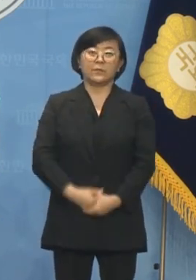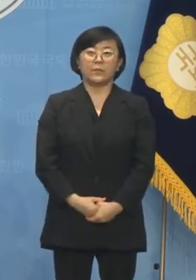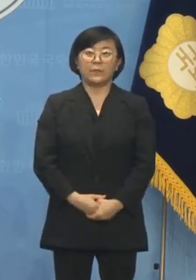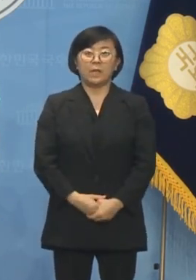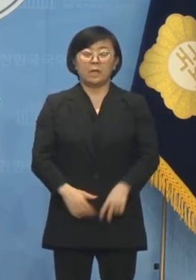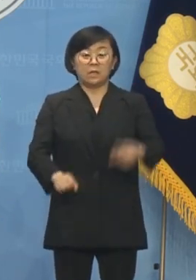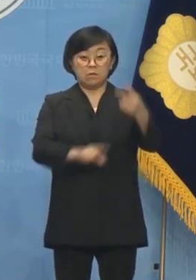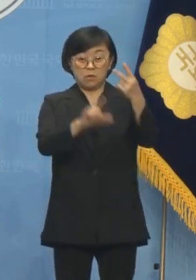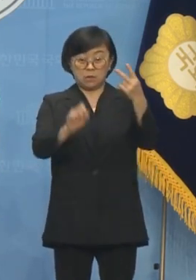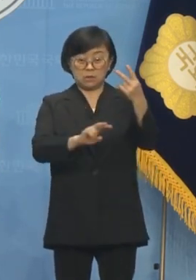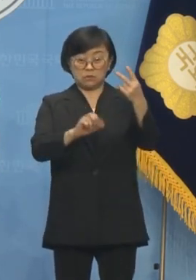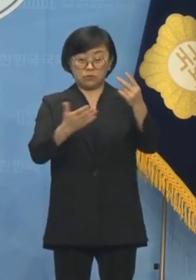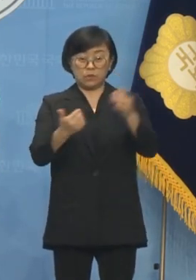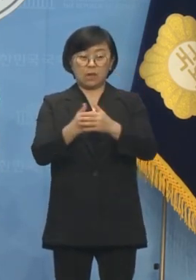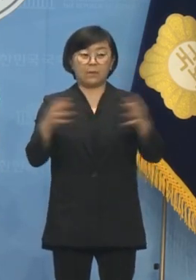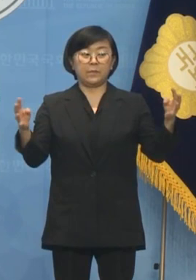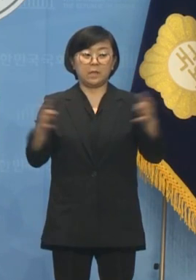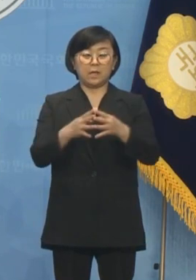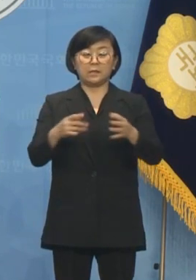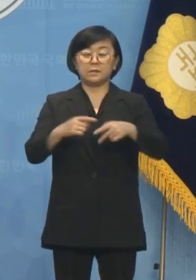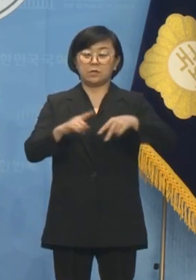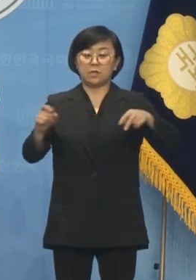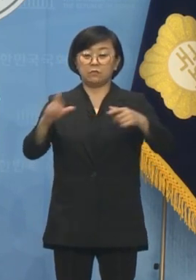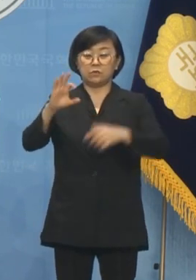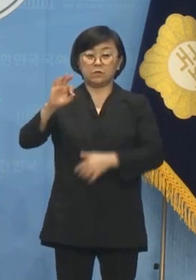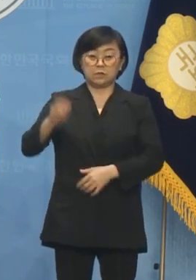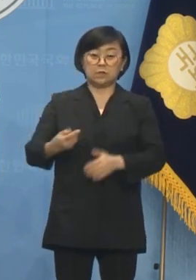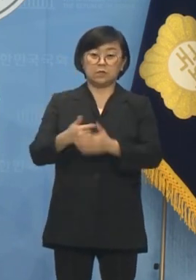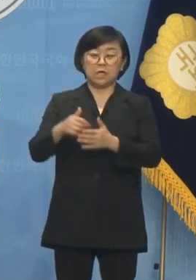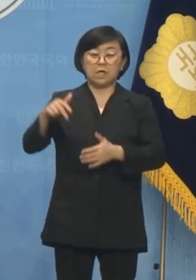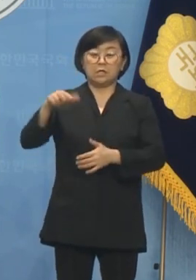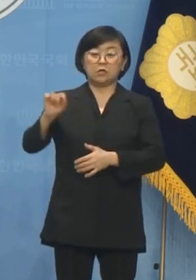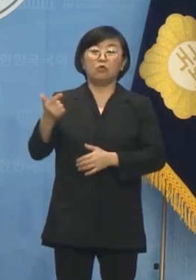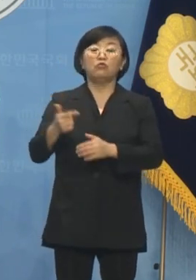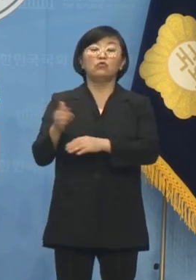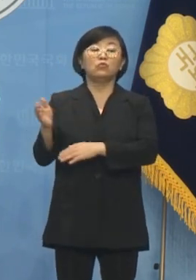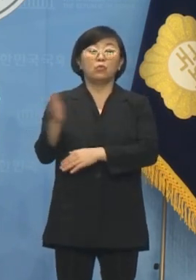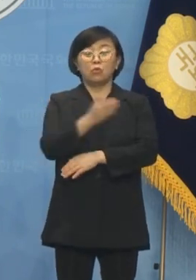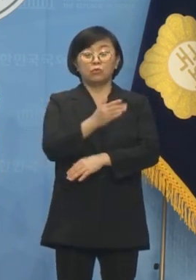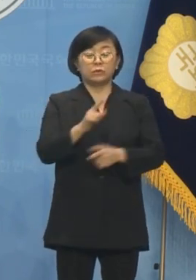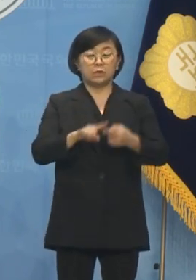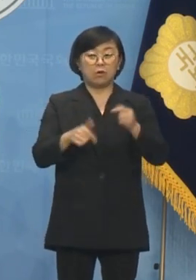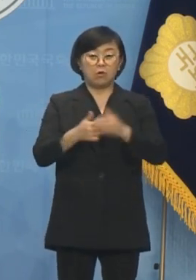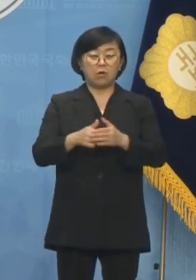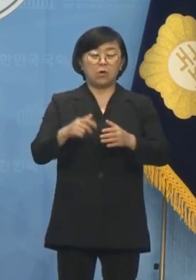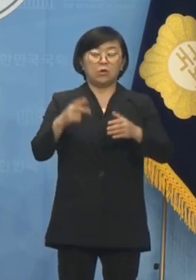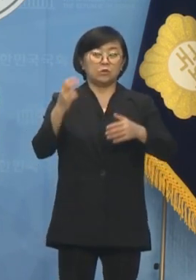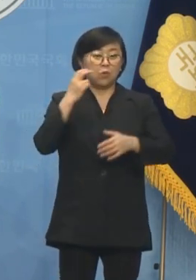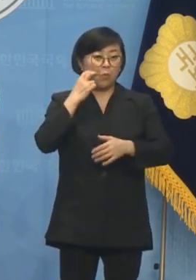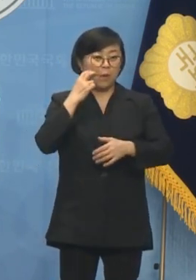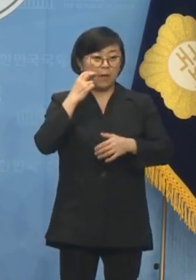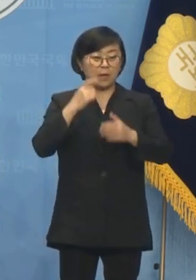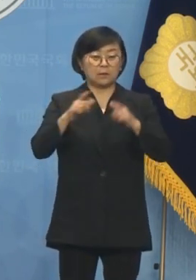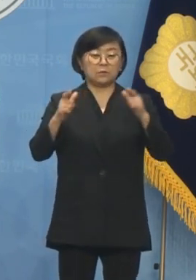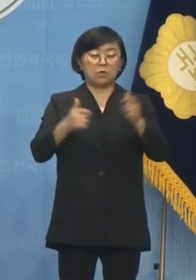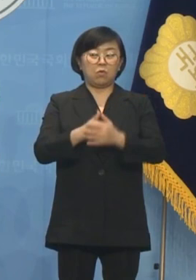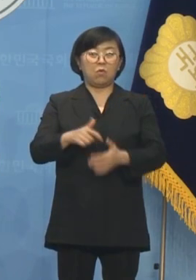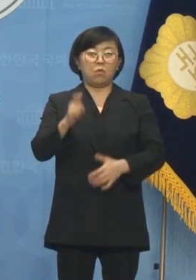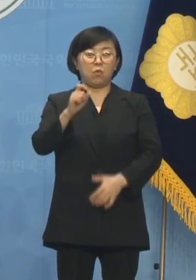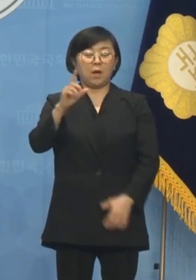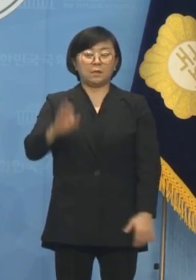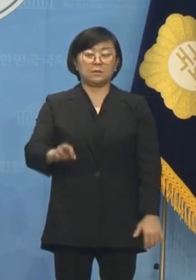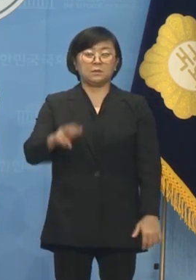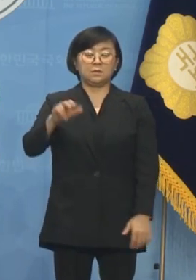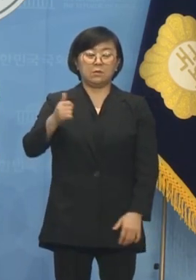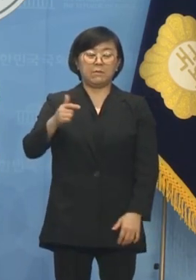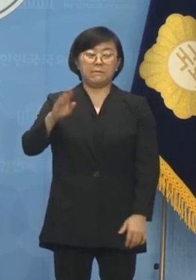2월 29일 단일화에 합의한 서대문 을 전진우 후보를 시작으로, 성파병 박지선 후보, 광진을